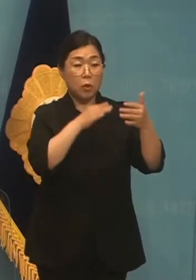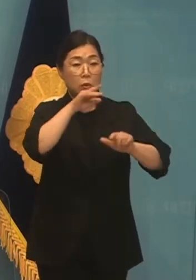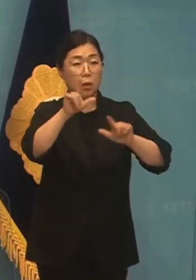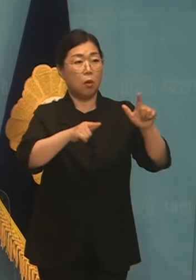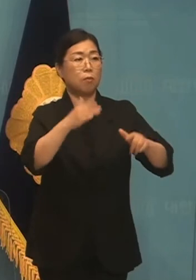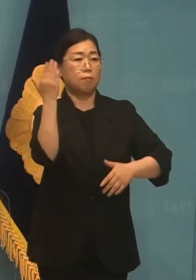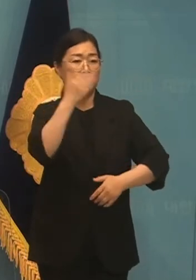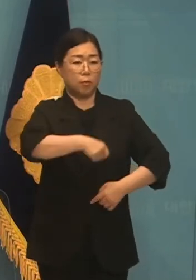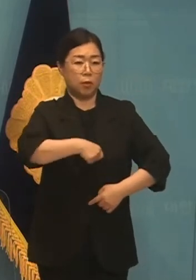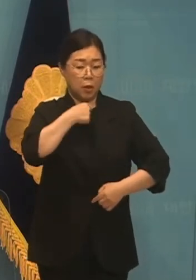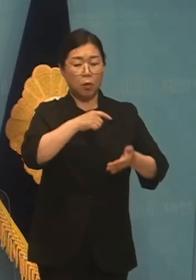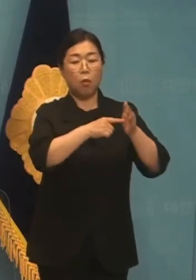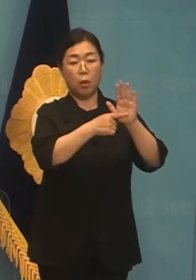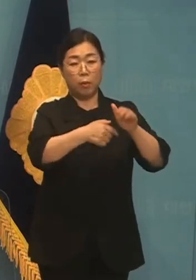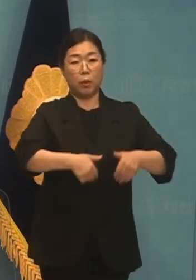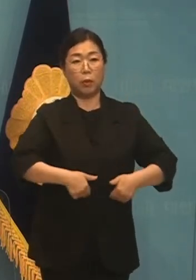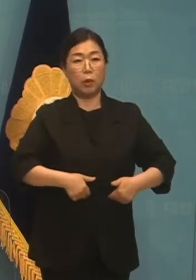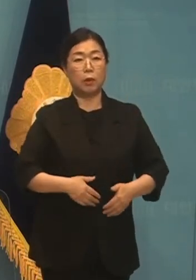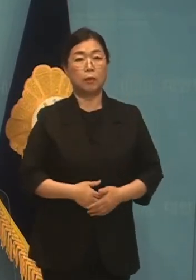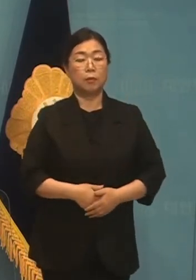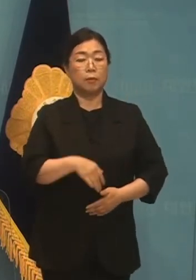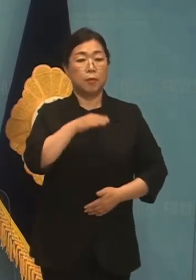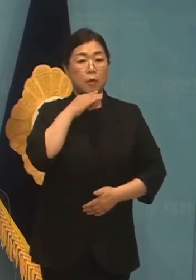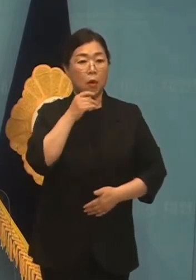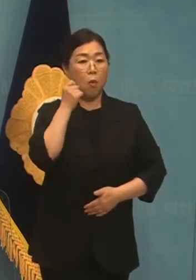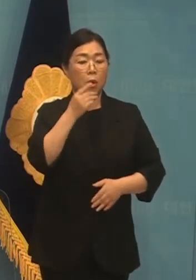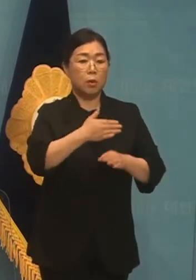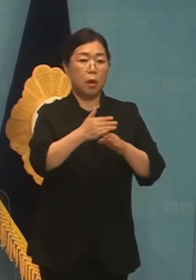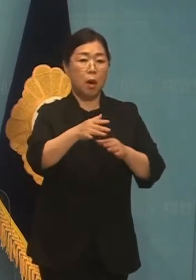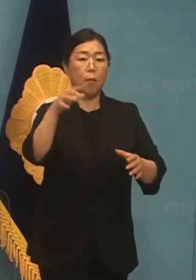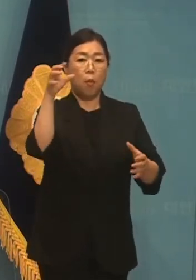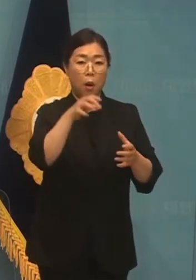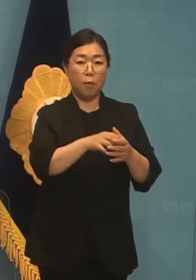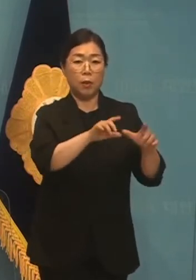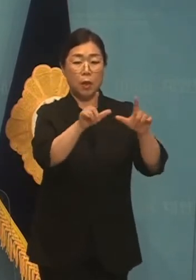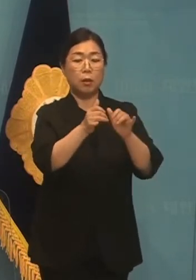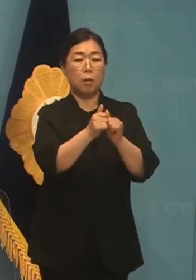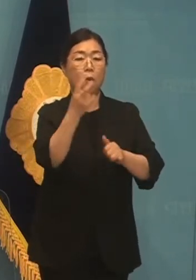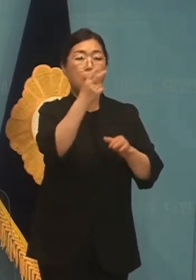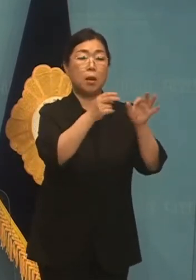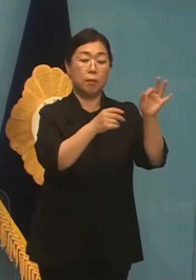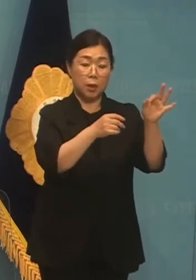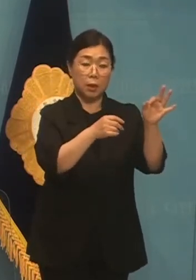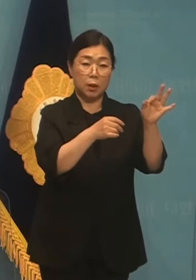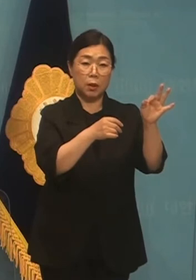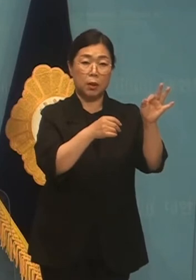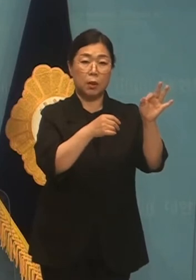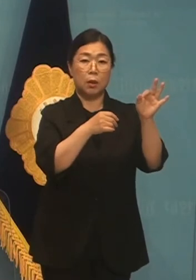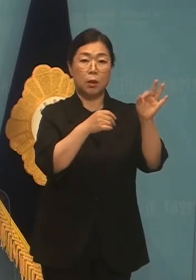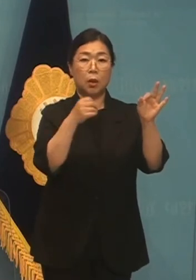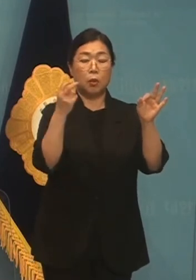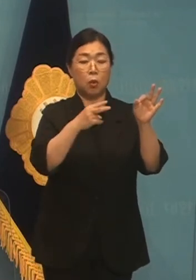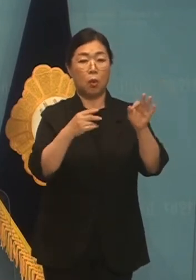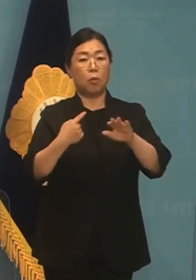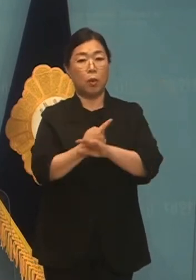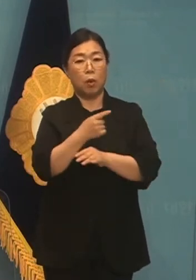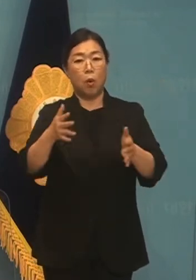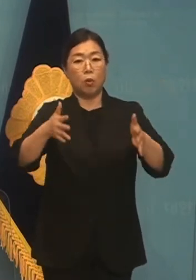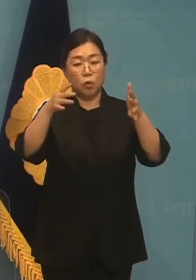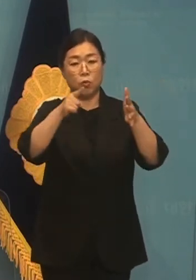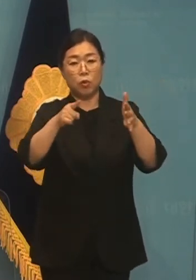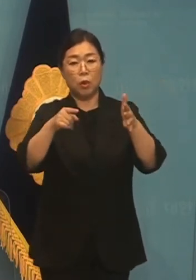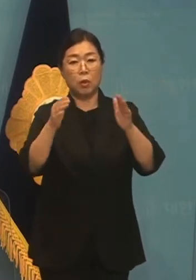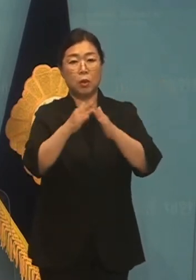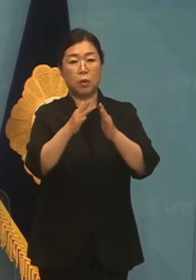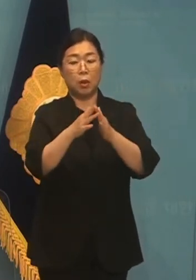투명하게 공개해야 합니다. 사실상 월세에 포함되는 관리비, 위반 거축금 여부,